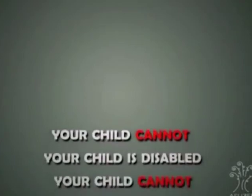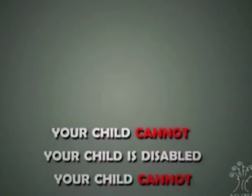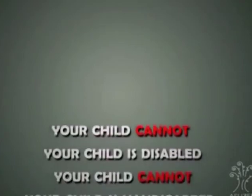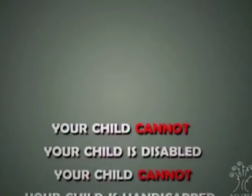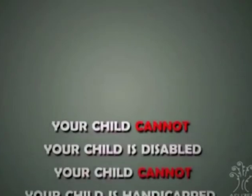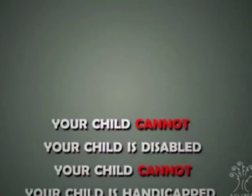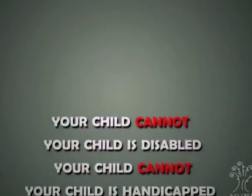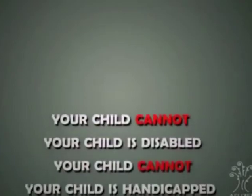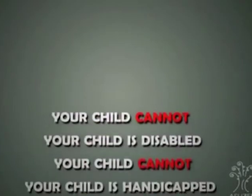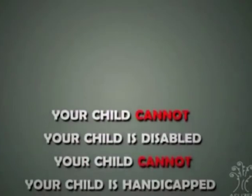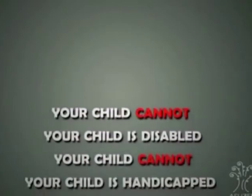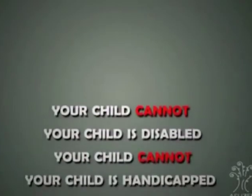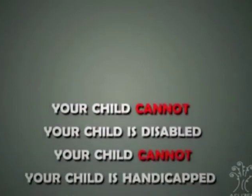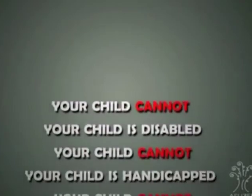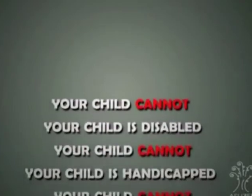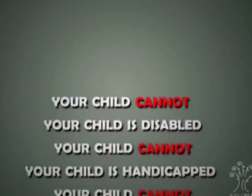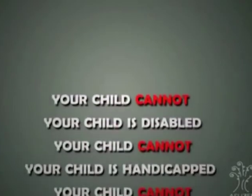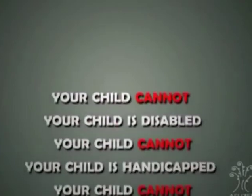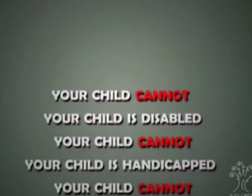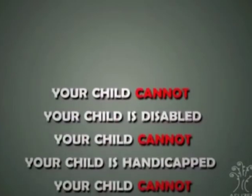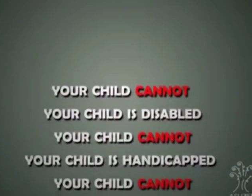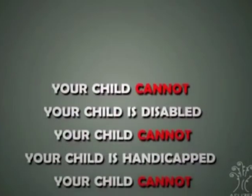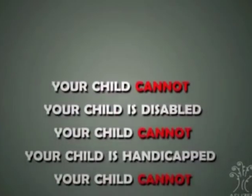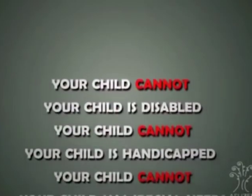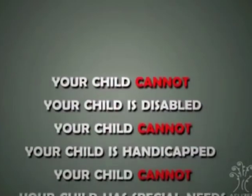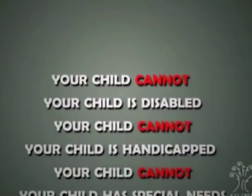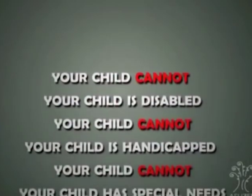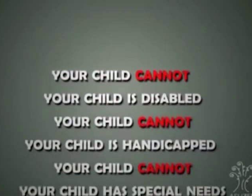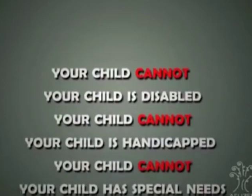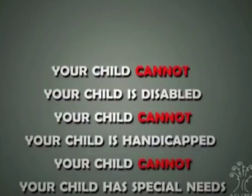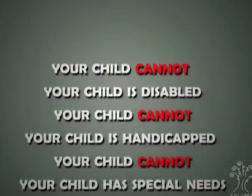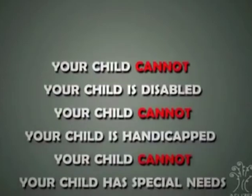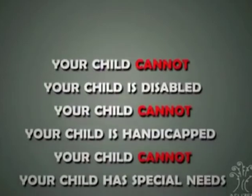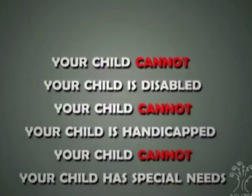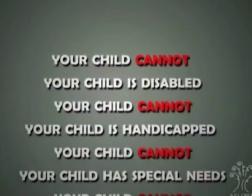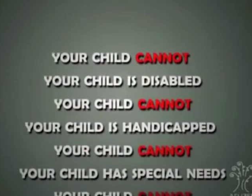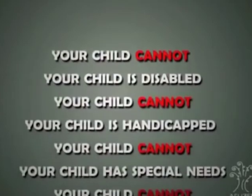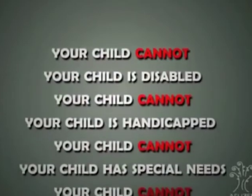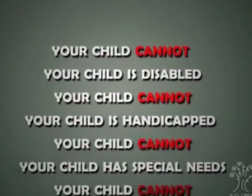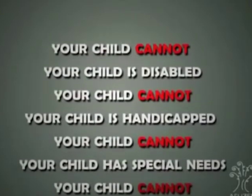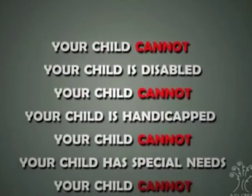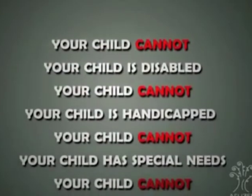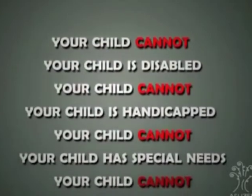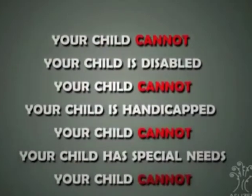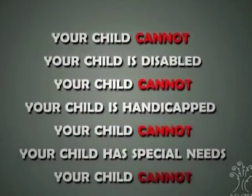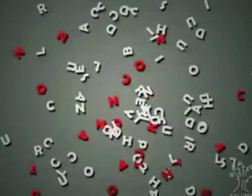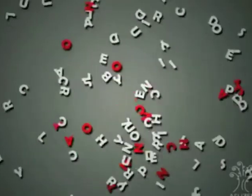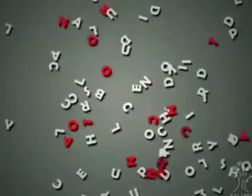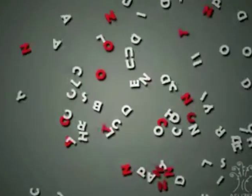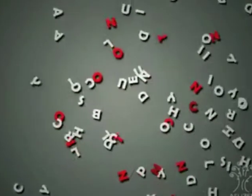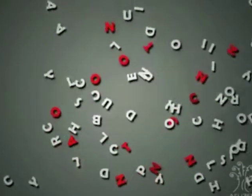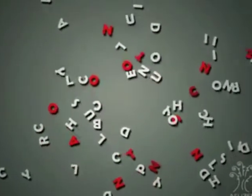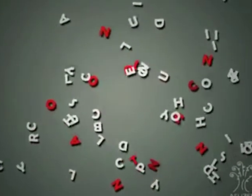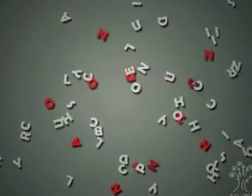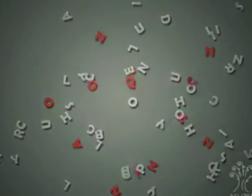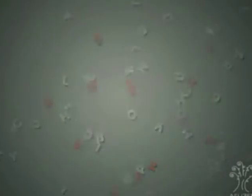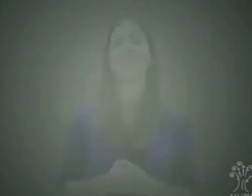Y muchos más términos negativos con los que se refieren a las personas sordas. Por ejemplo, a veces les dicen a los padres que